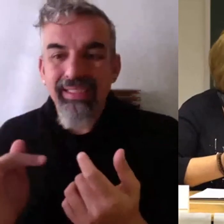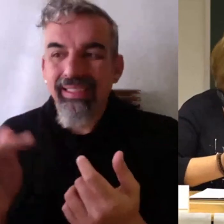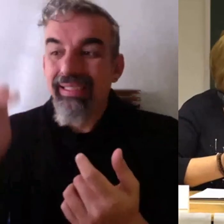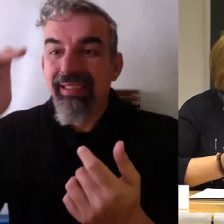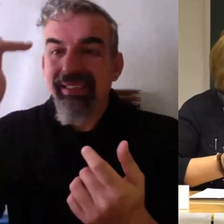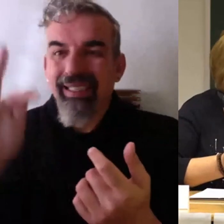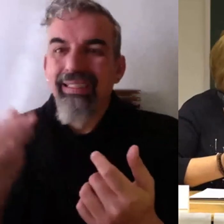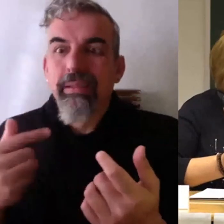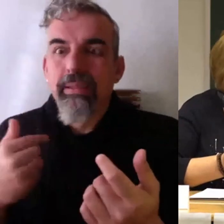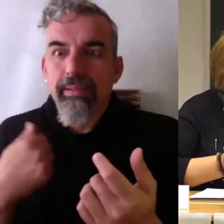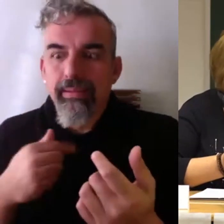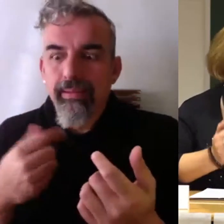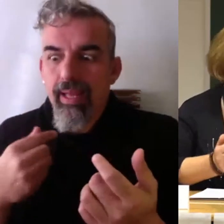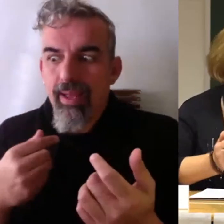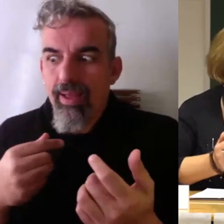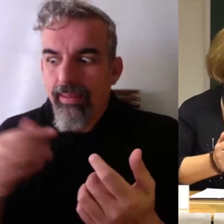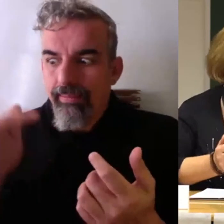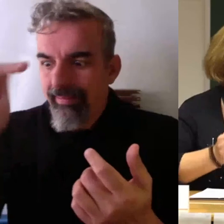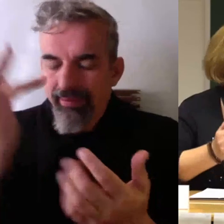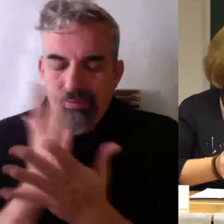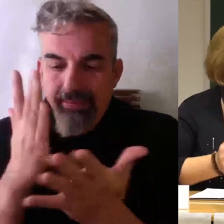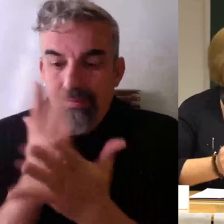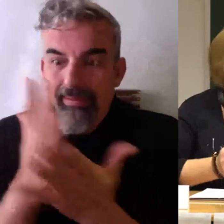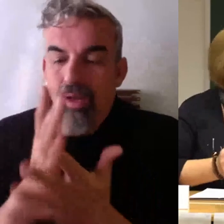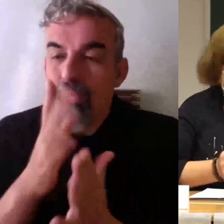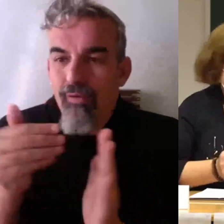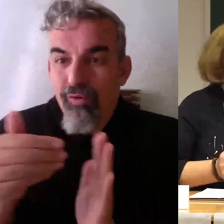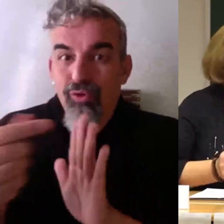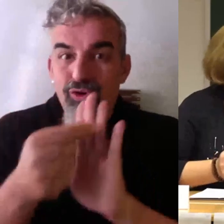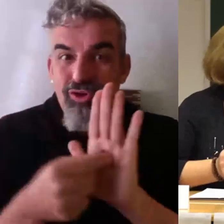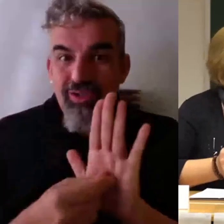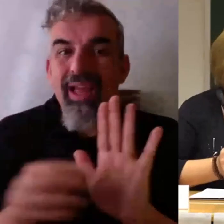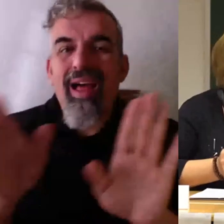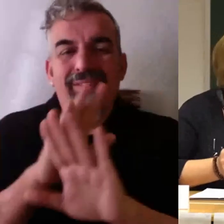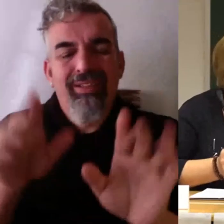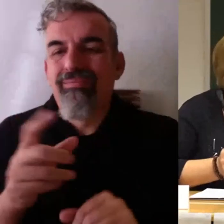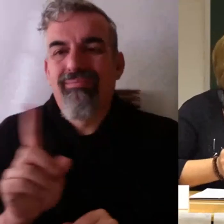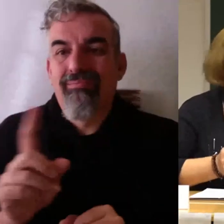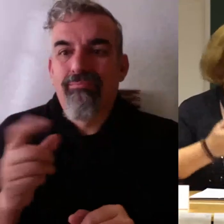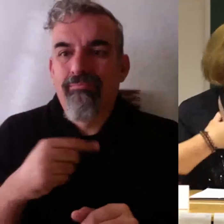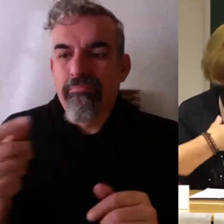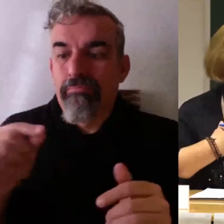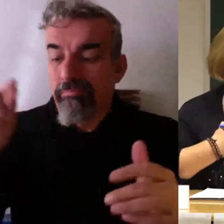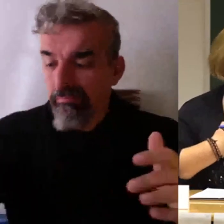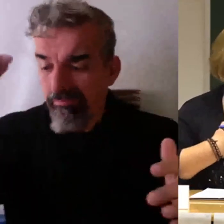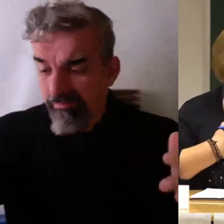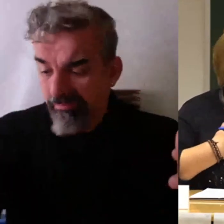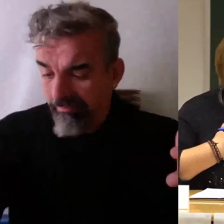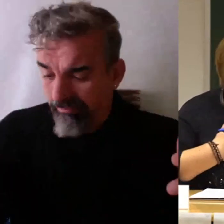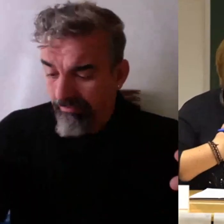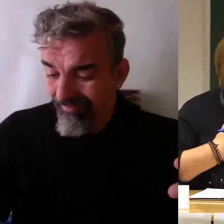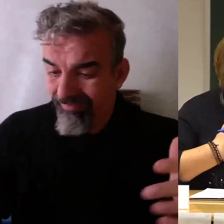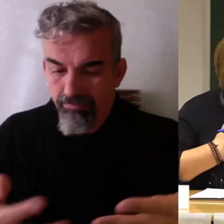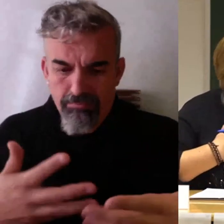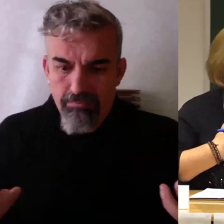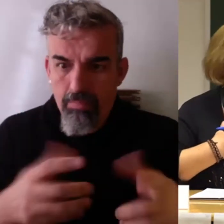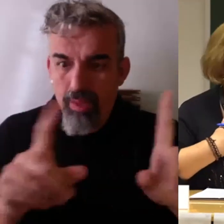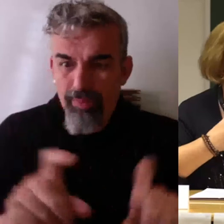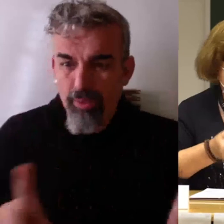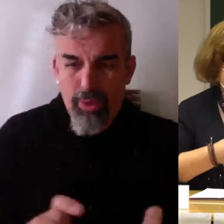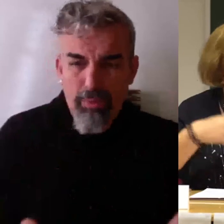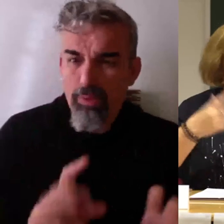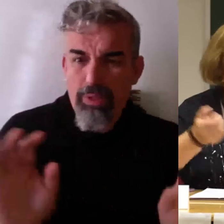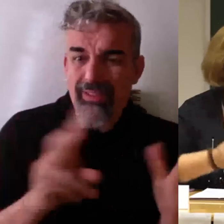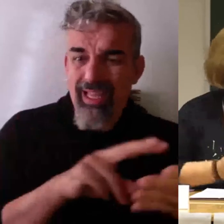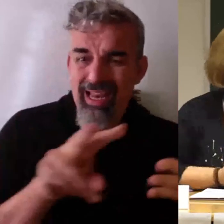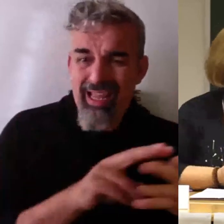dado cuenta que llegan las notas y para poder ver tu nota rellenas, ni mirar la pregunta ni nada. Yo también lo haría, si estoy esperando saber mi